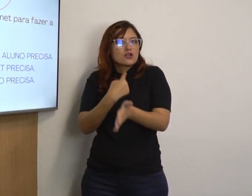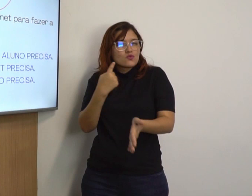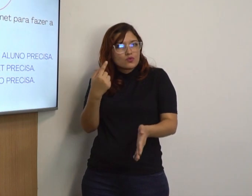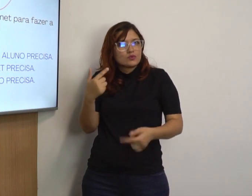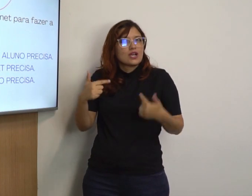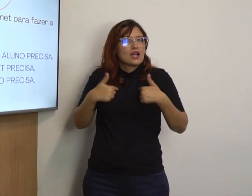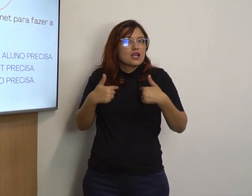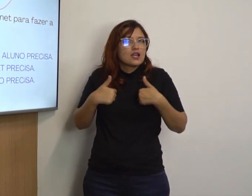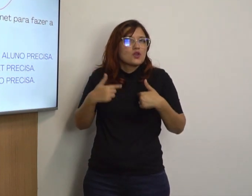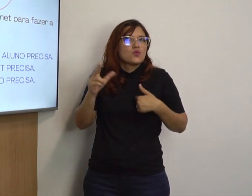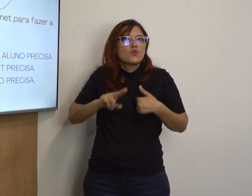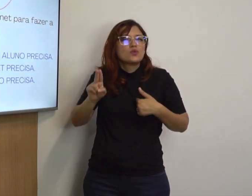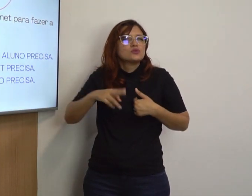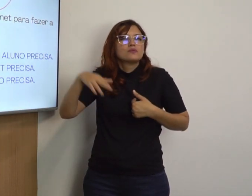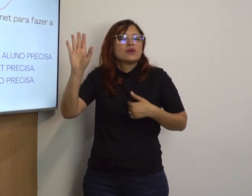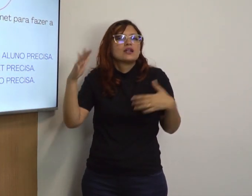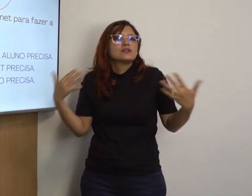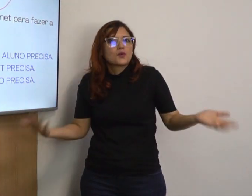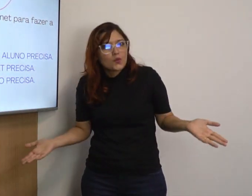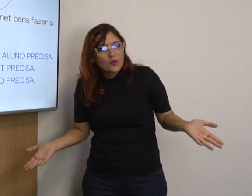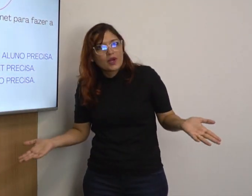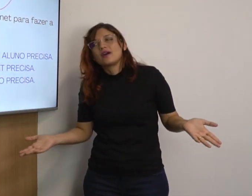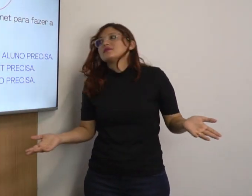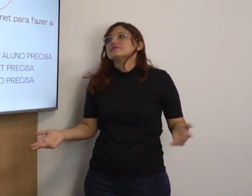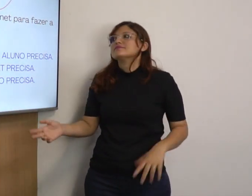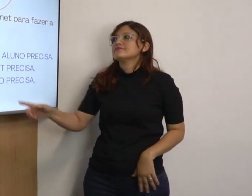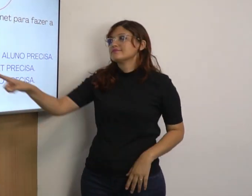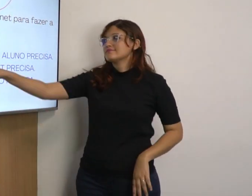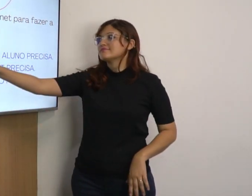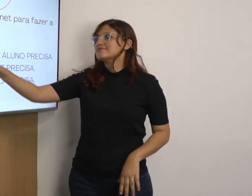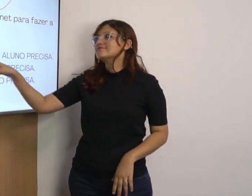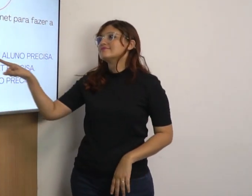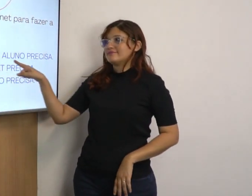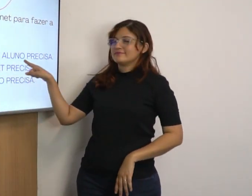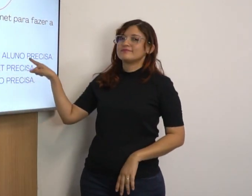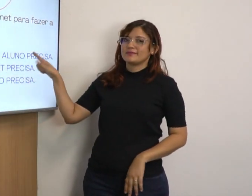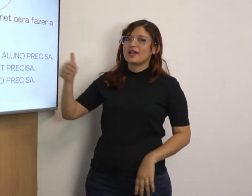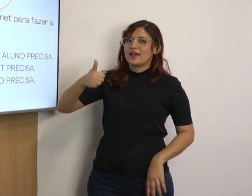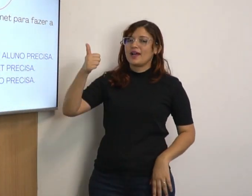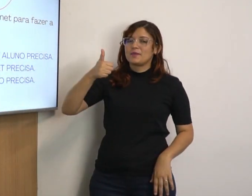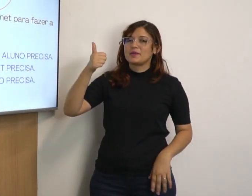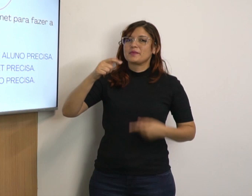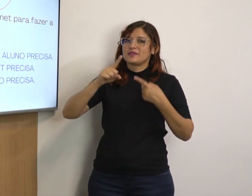Qual é que eu usaria mais, seria a primeira opção?